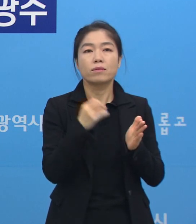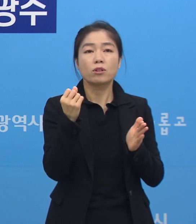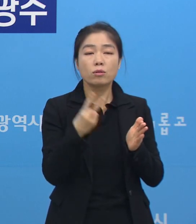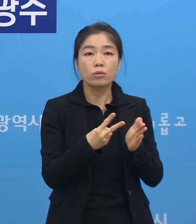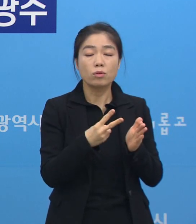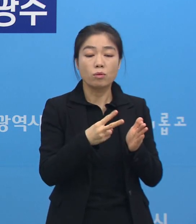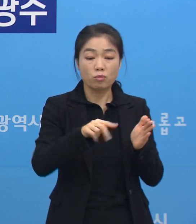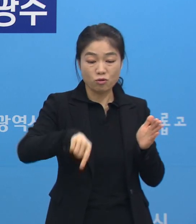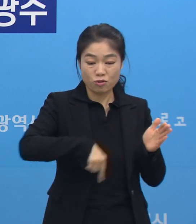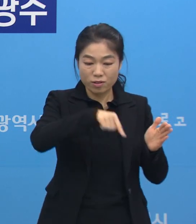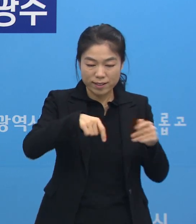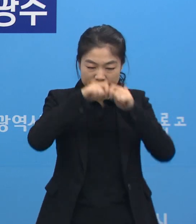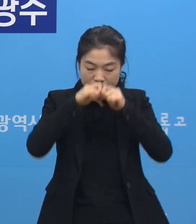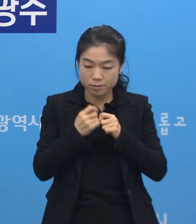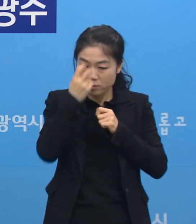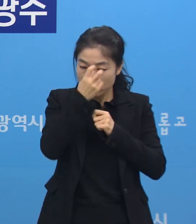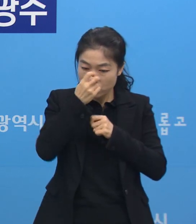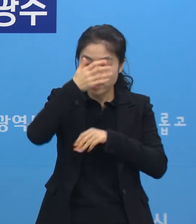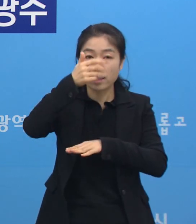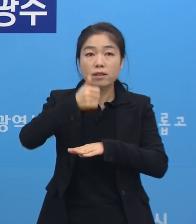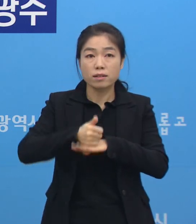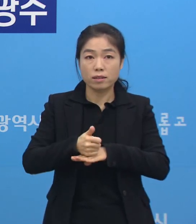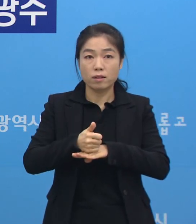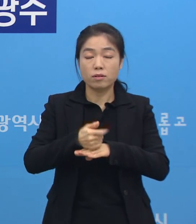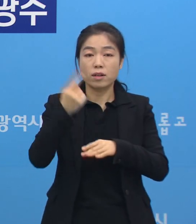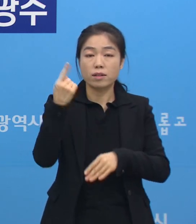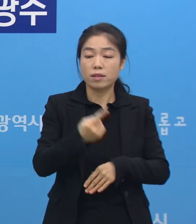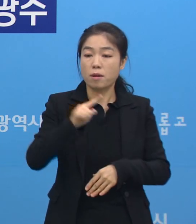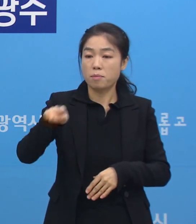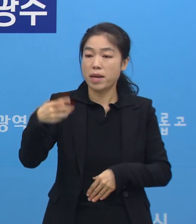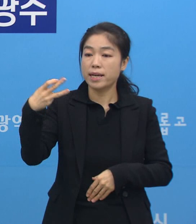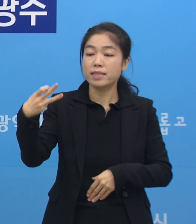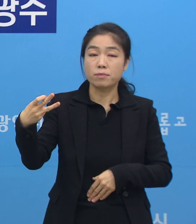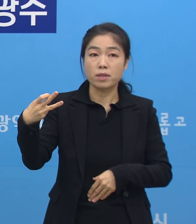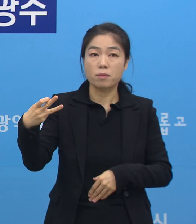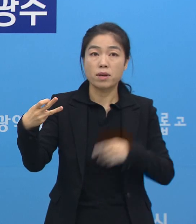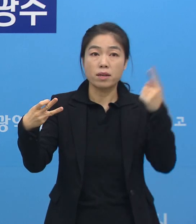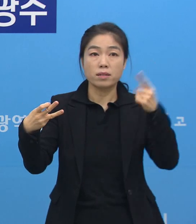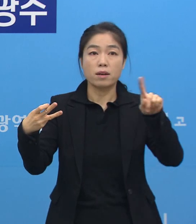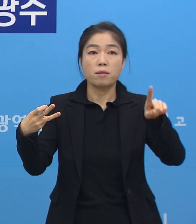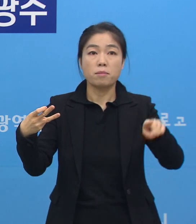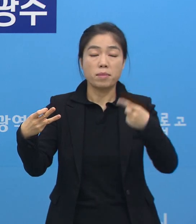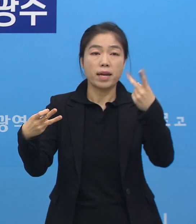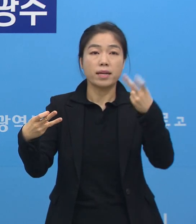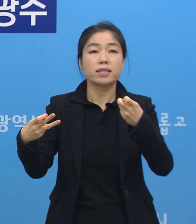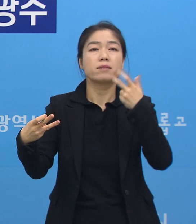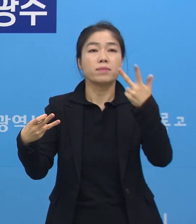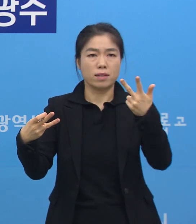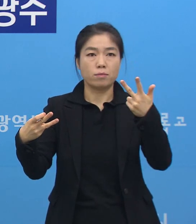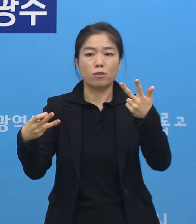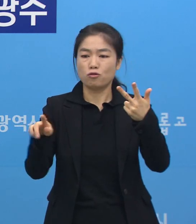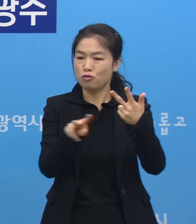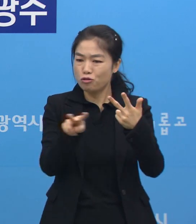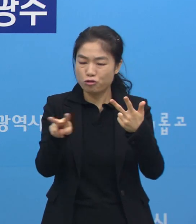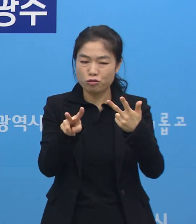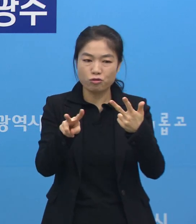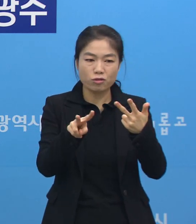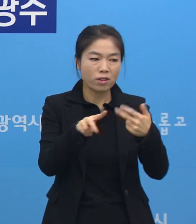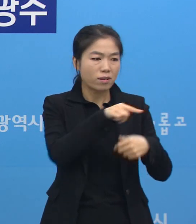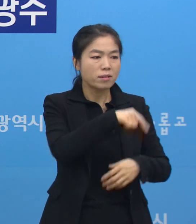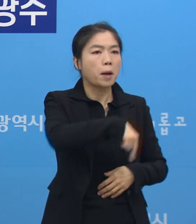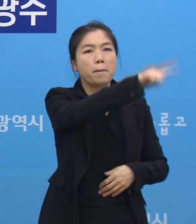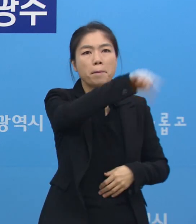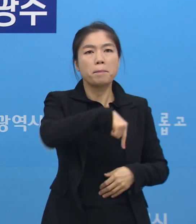또한 우리 자체의 심층역학조사를 통해서 1113번과 1127번이 또 열방센터를 방문했다는 것을